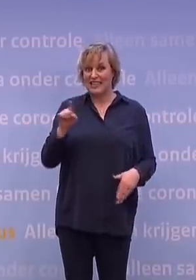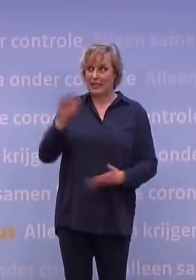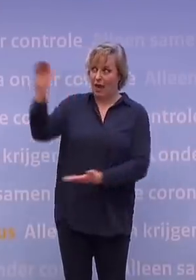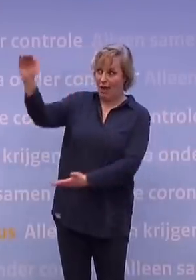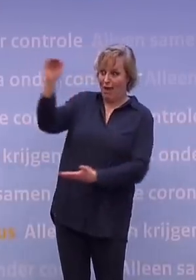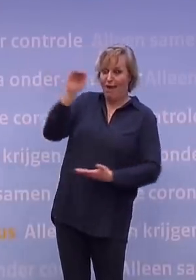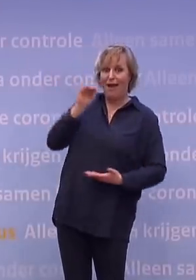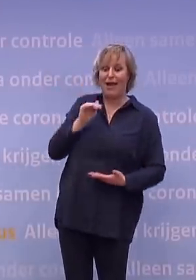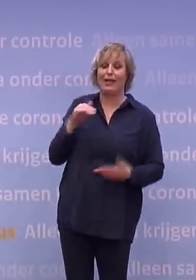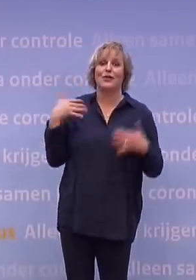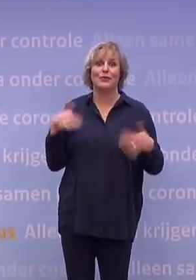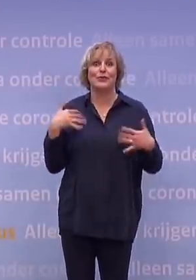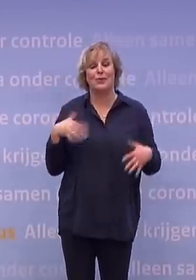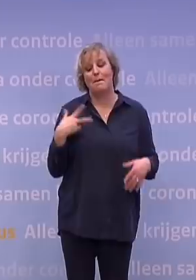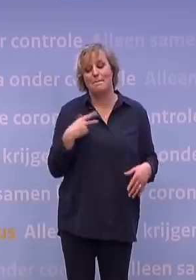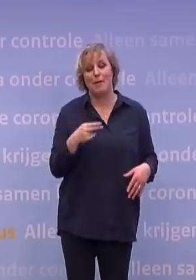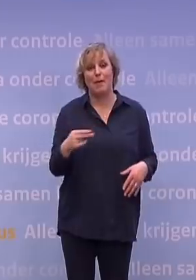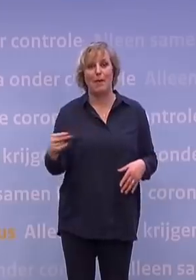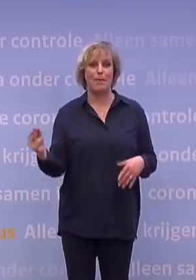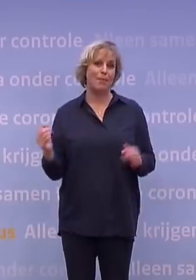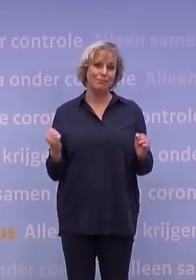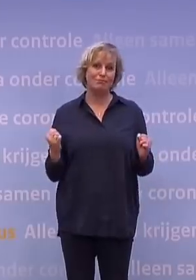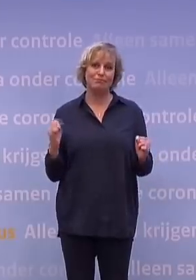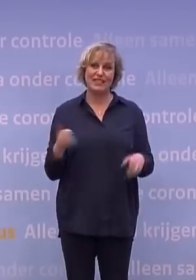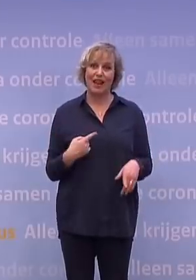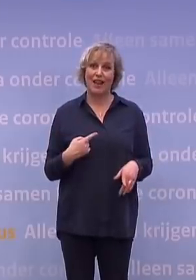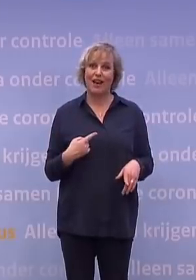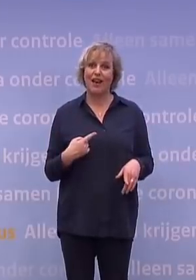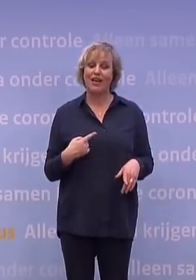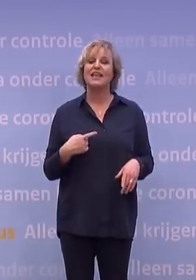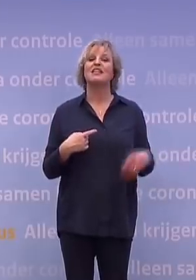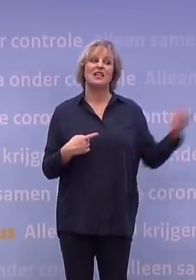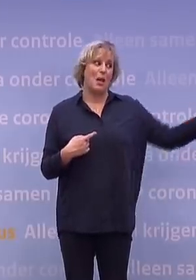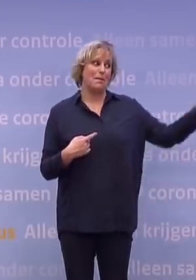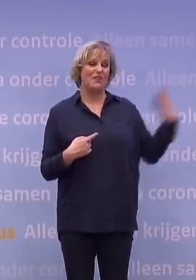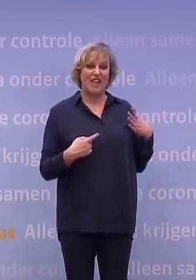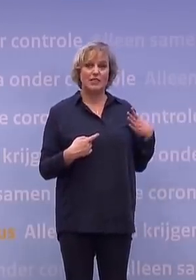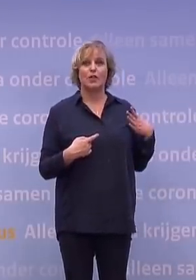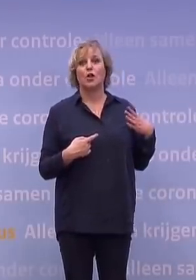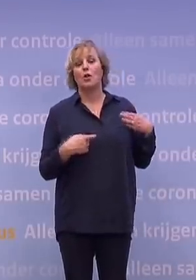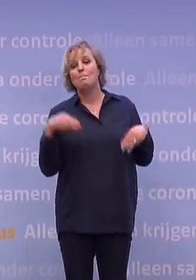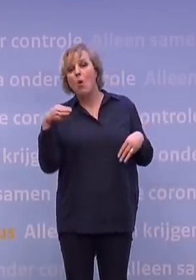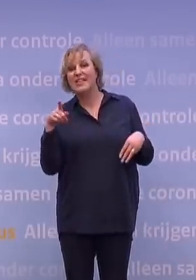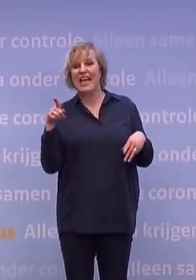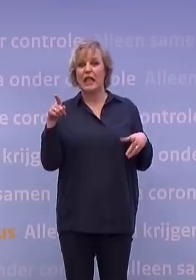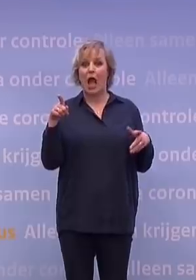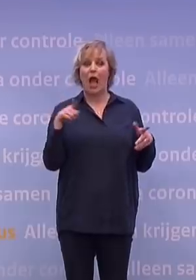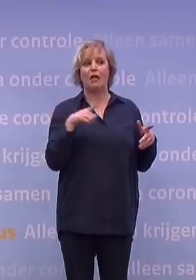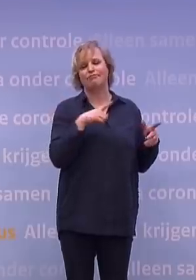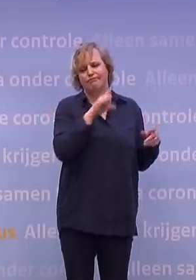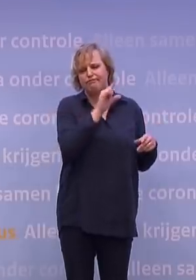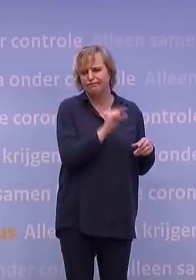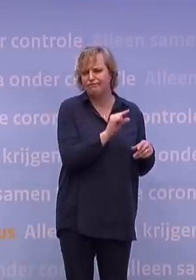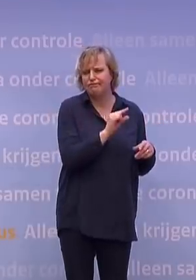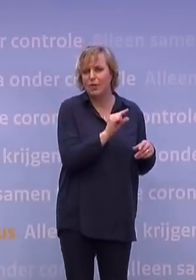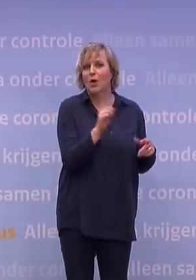de, in de getallen in ieder geval is dat de grote gamechanger. Want als je kijkt naar de stroom aan leveringen van Pfizer en van Moderna is dat natuurlijk op dit moment nog heel gering. Daar kun